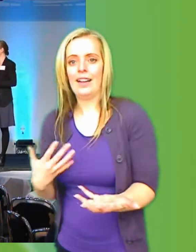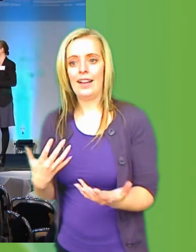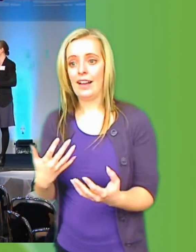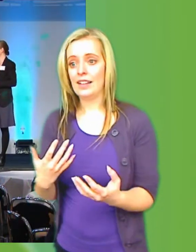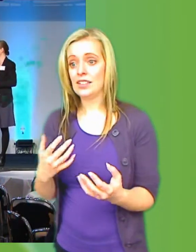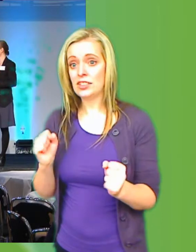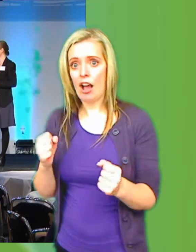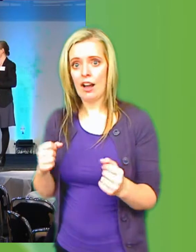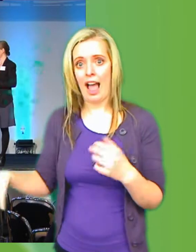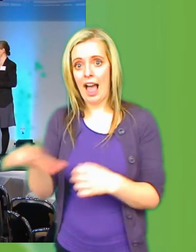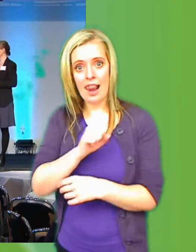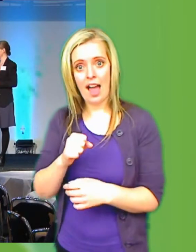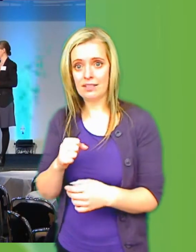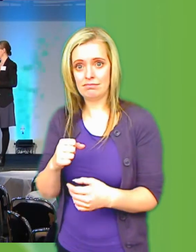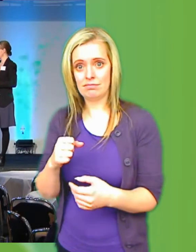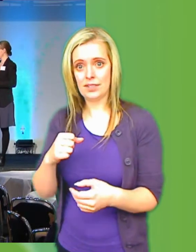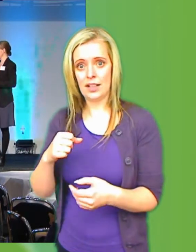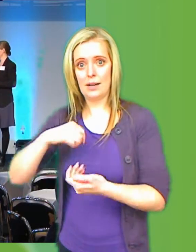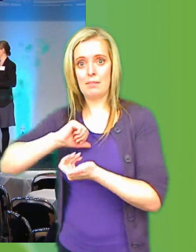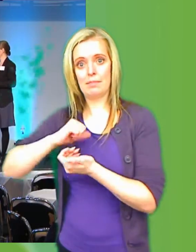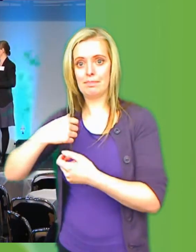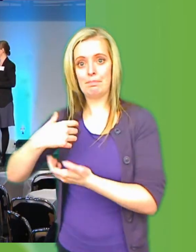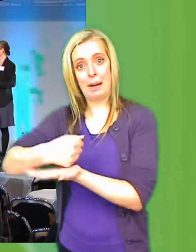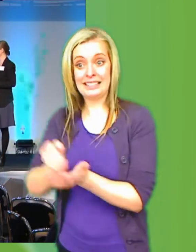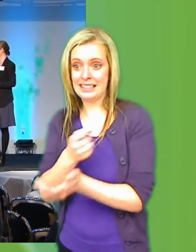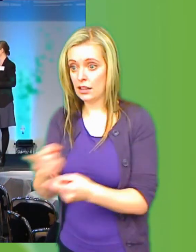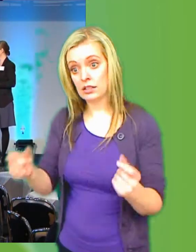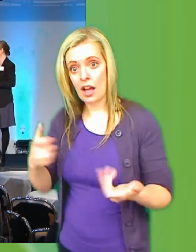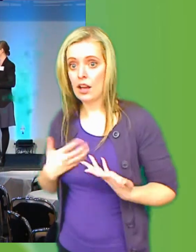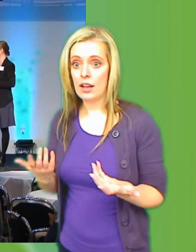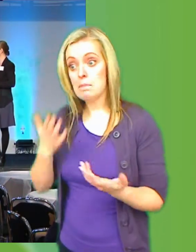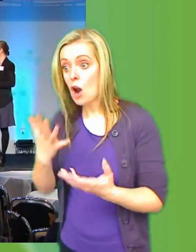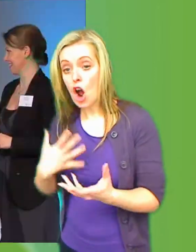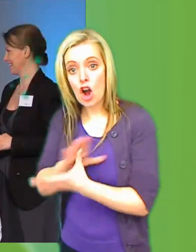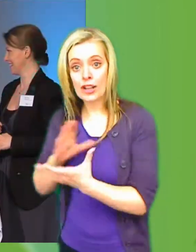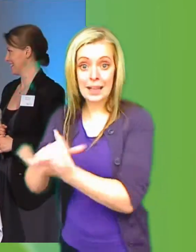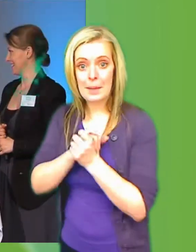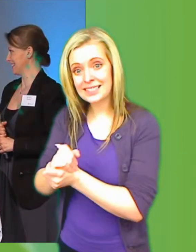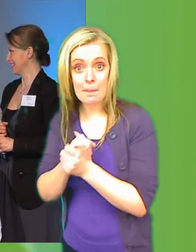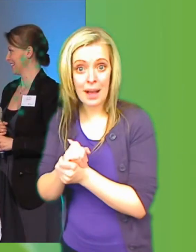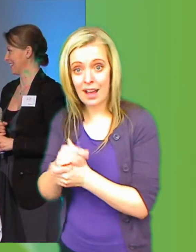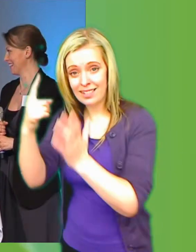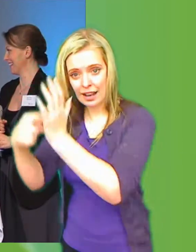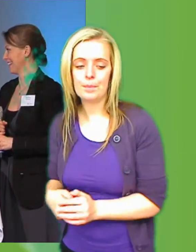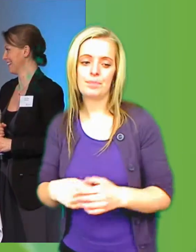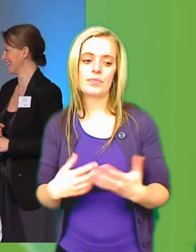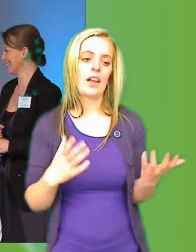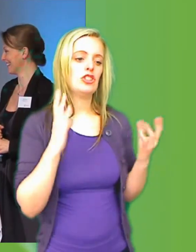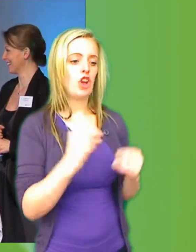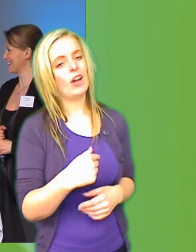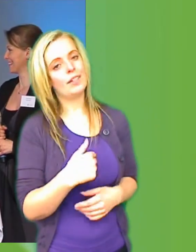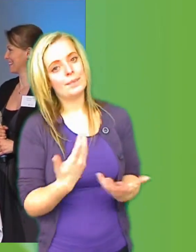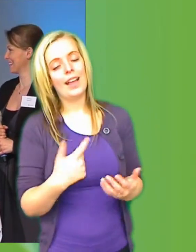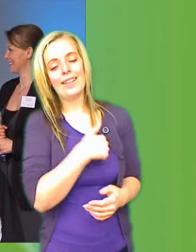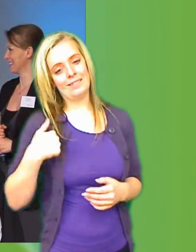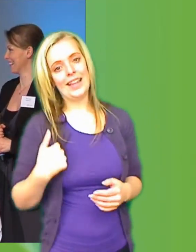fråga? Skulle det göra det starkare om man kunde ha gemensamma spelregler? Det är klart att det är många frågor vi överens. Men vi